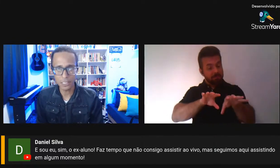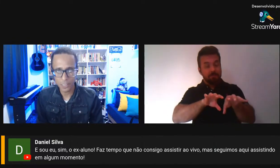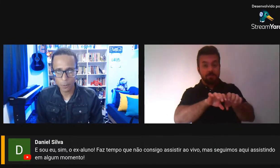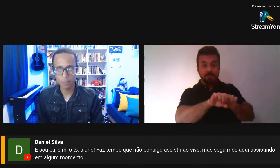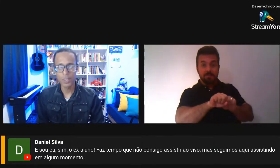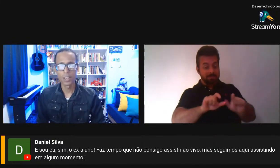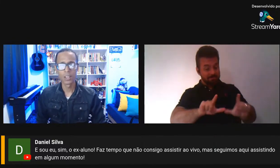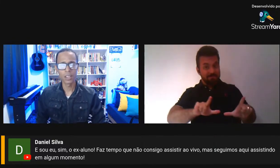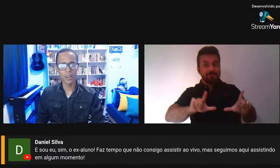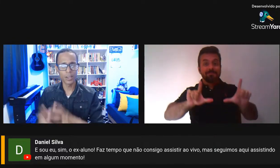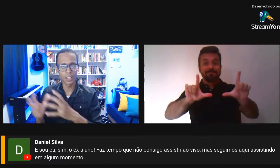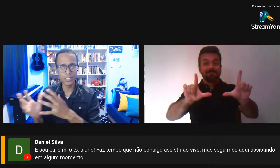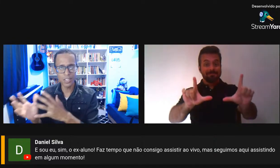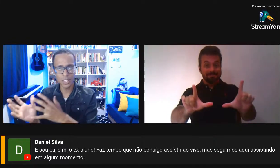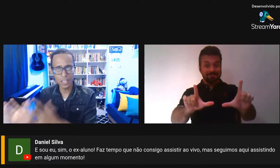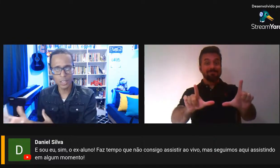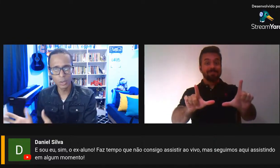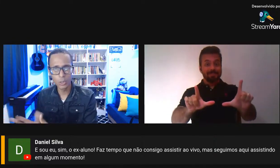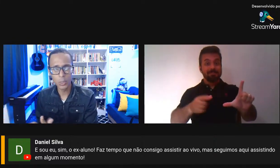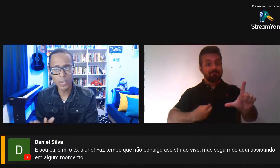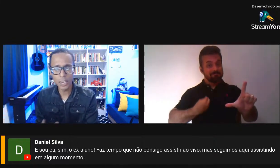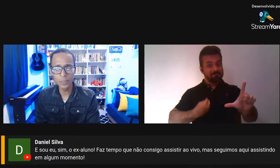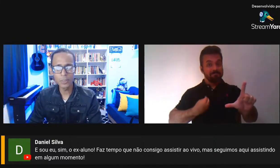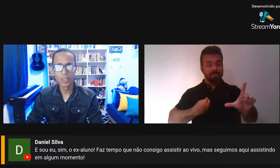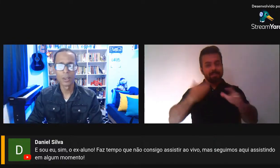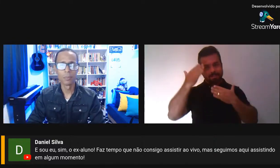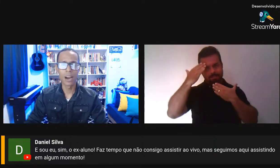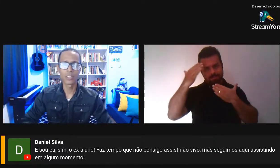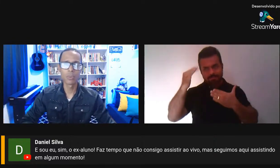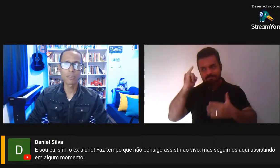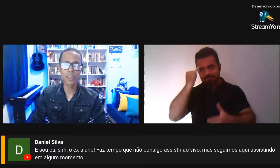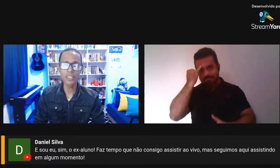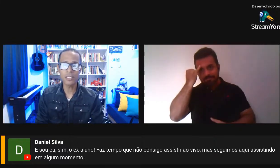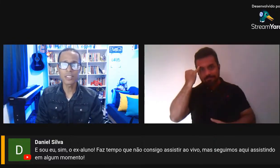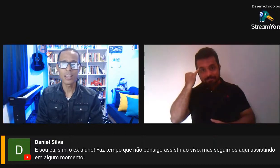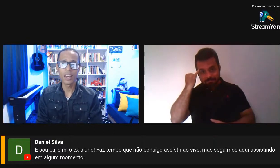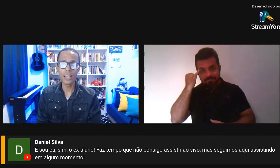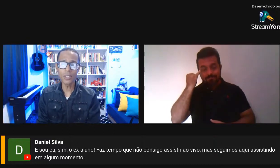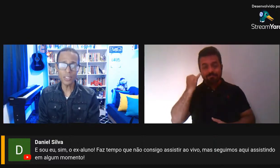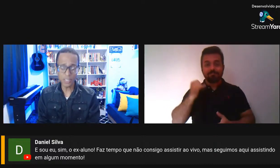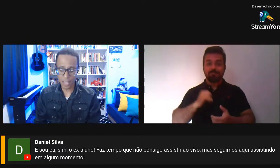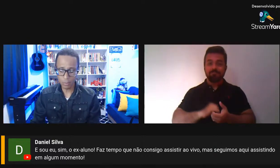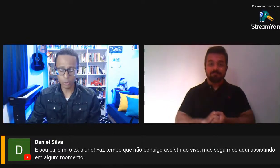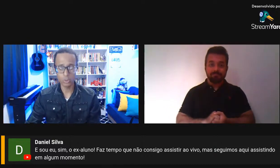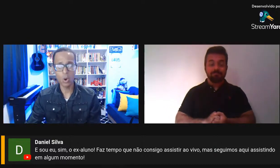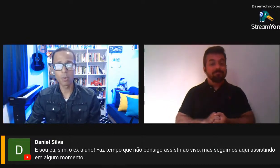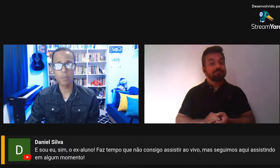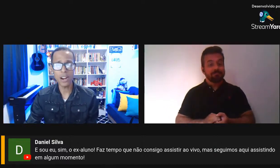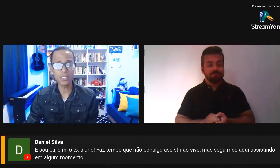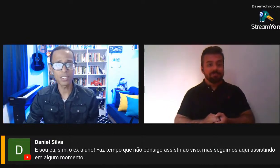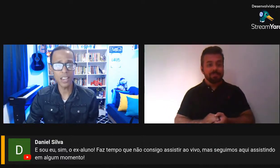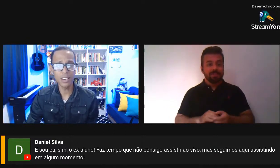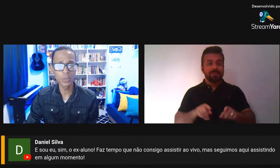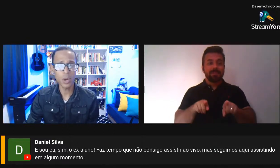participação. Quero agradecer aqui ao Juliano, mais uma vez. E nós temos como parceira do